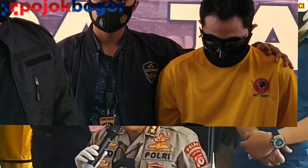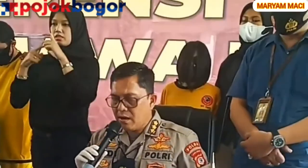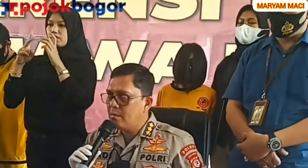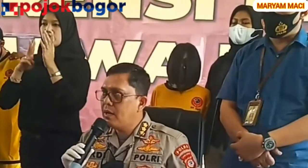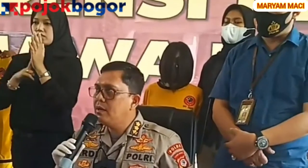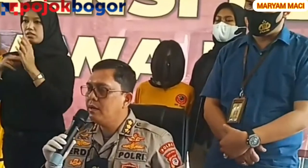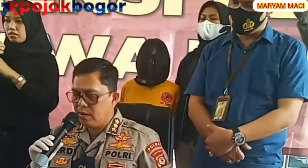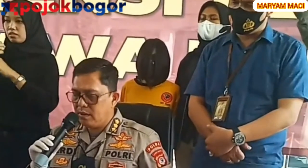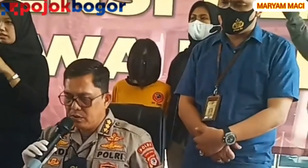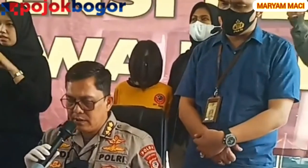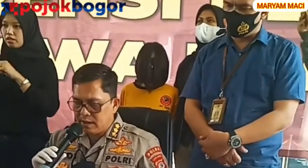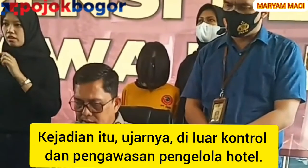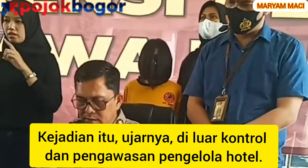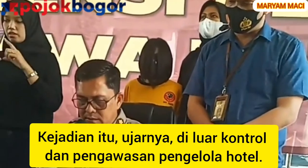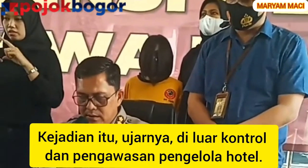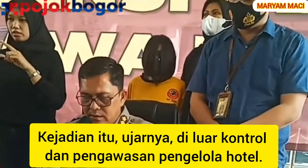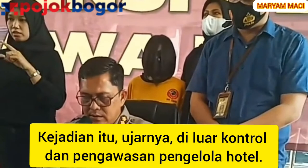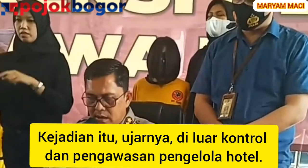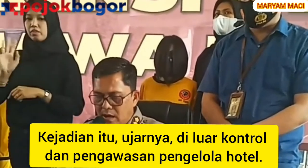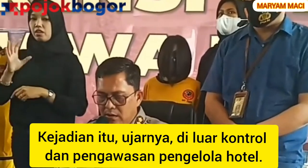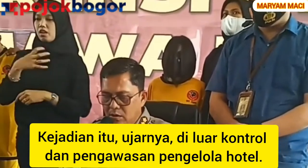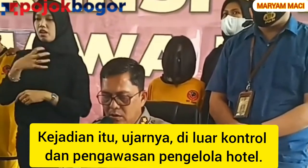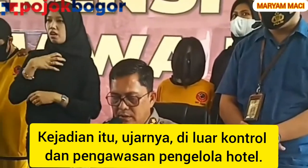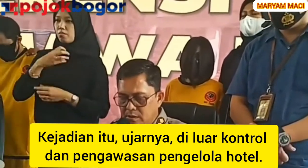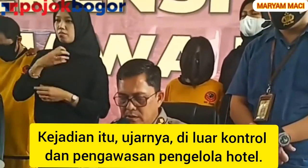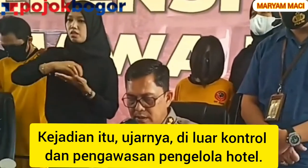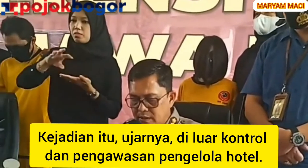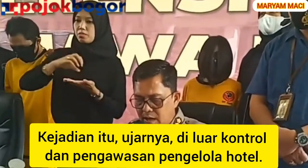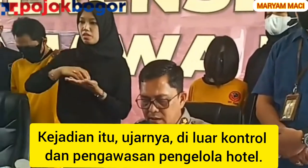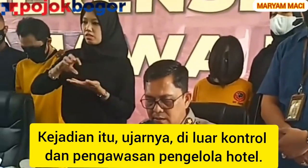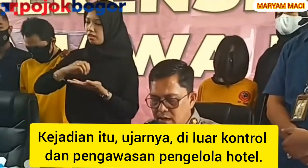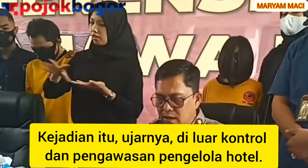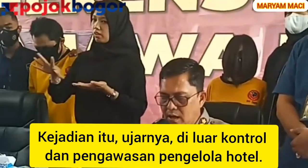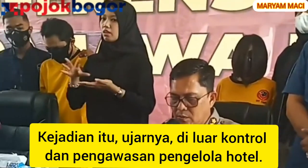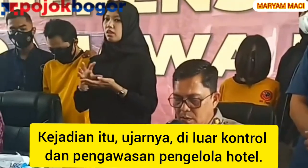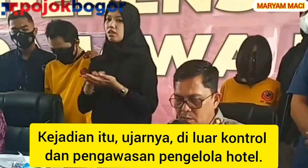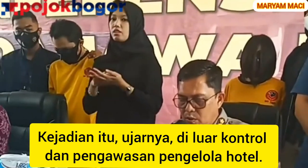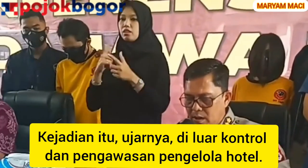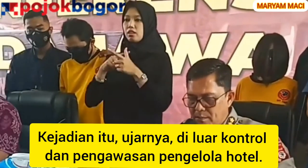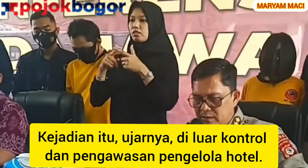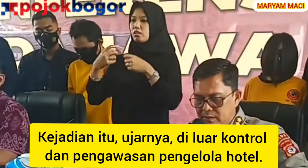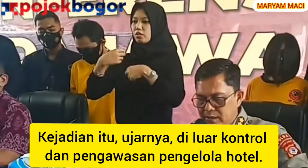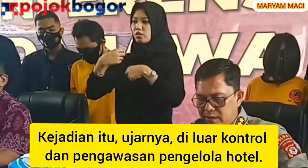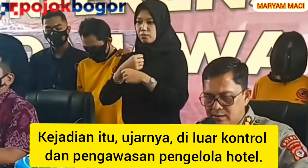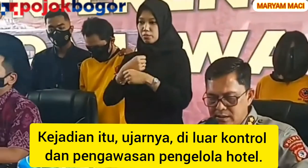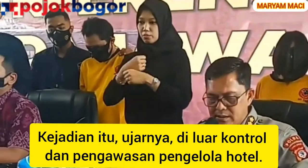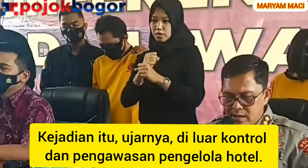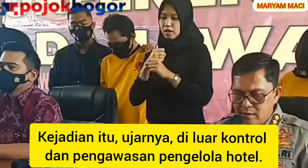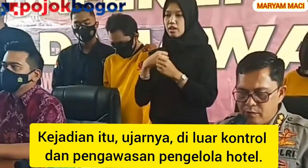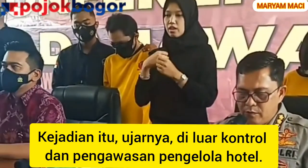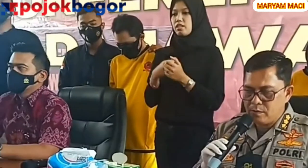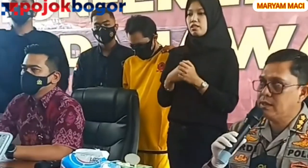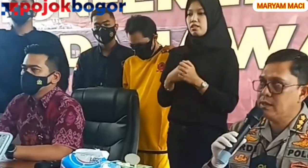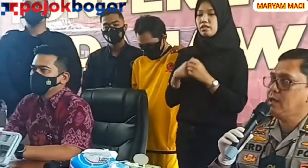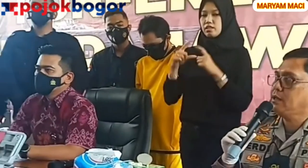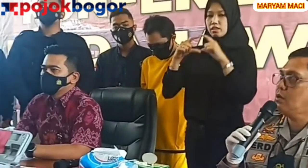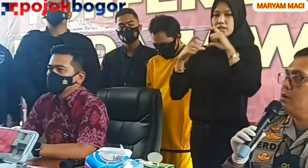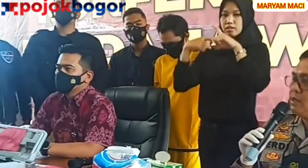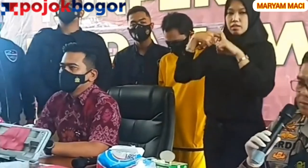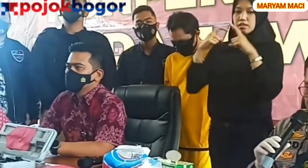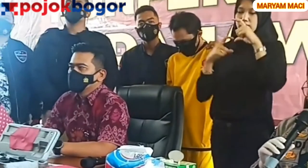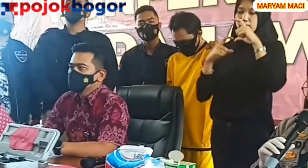tanpa hak mendistribusikan dan atau mentransmisikan dan atau membuat dapat diaksesnya informasi